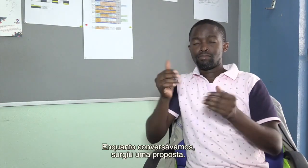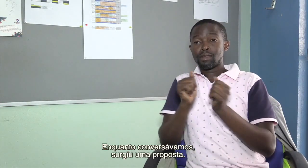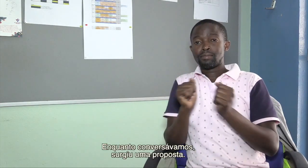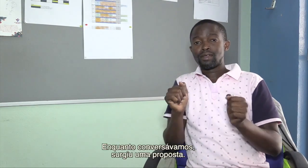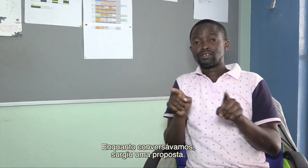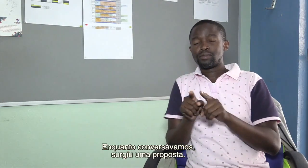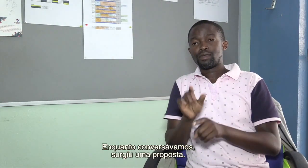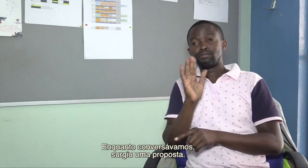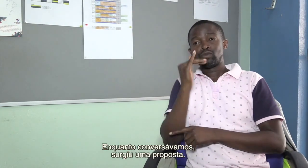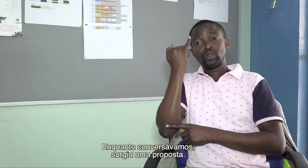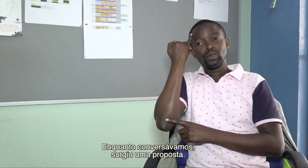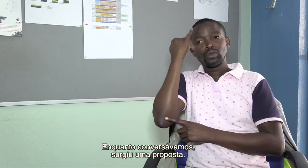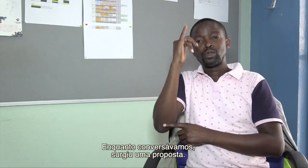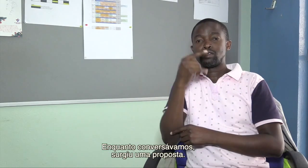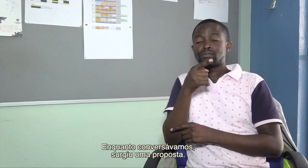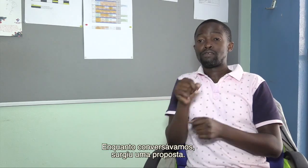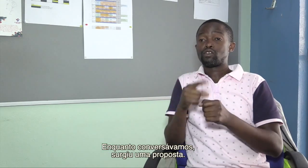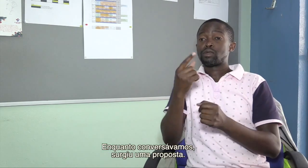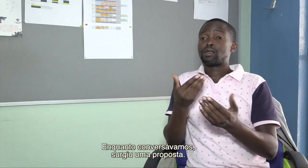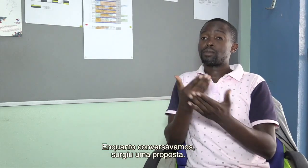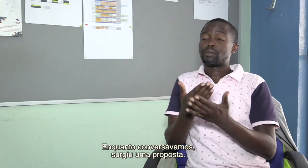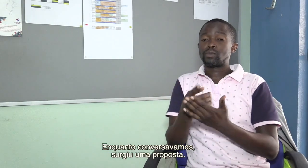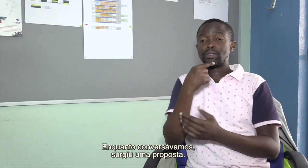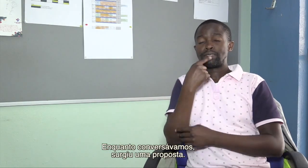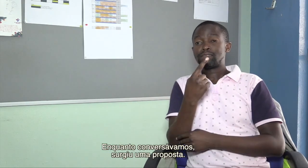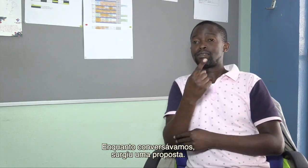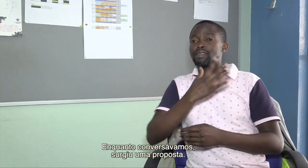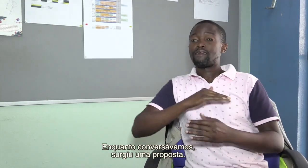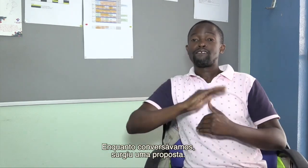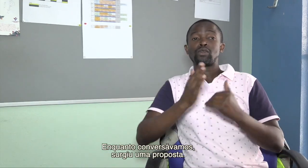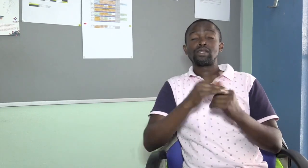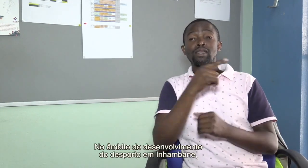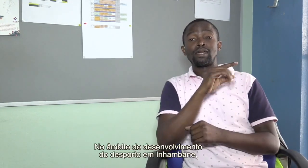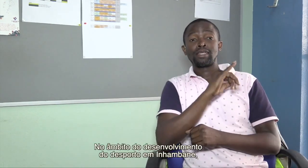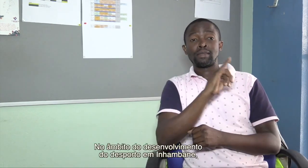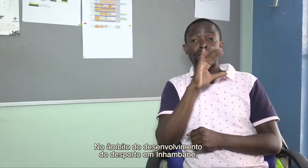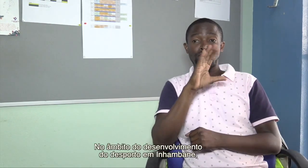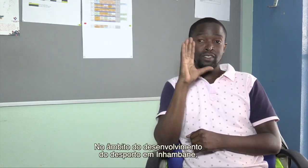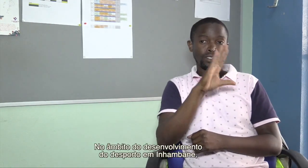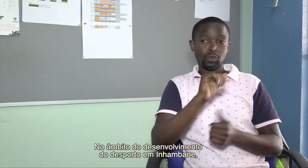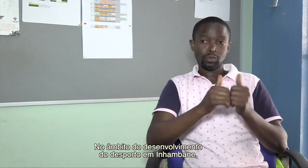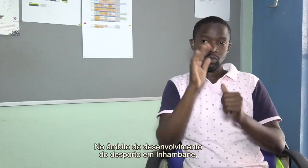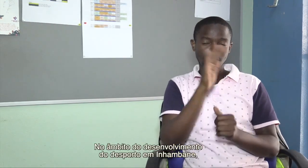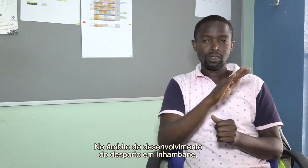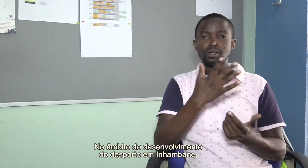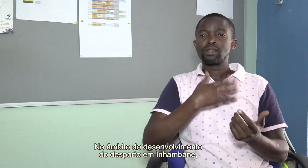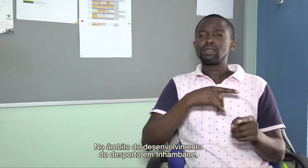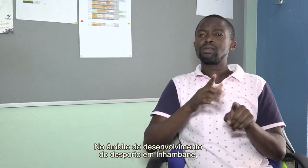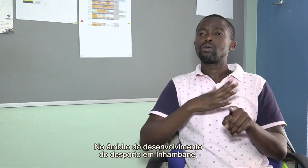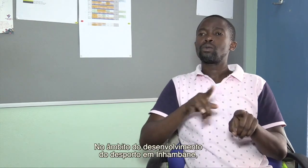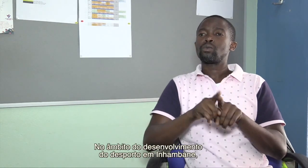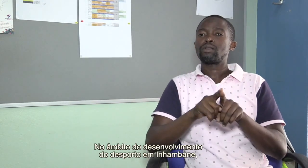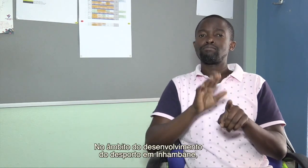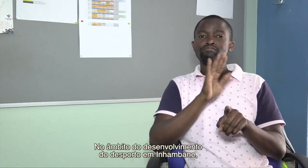No tempo em que estávamos a conversar, então surgiu uma pequena proposta. Era para voltar na